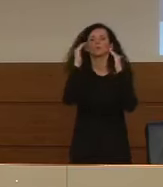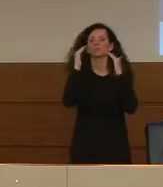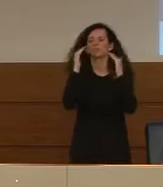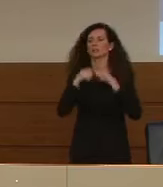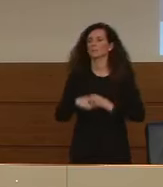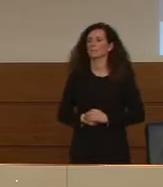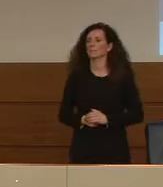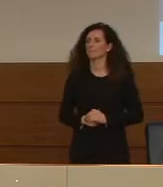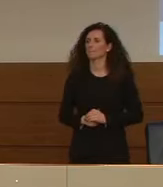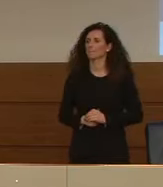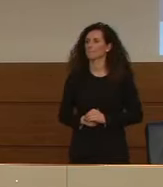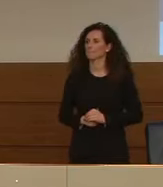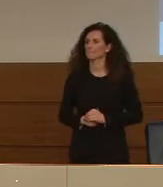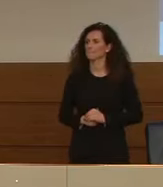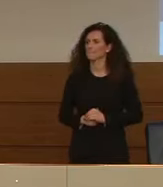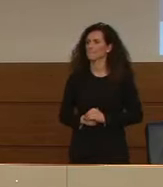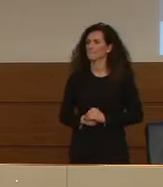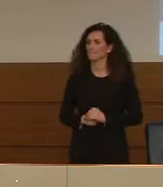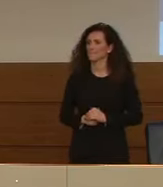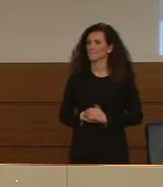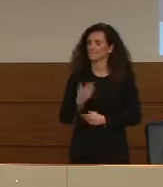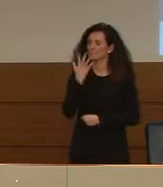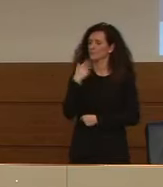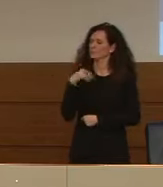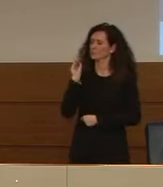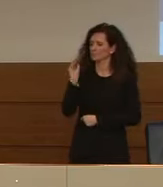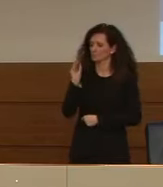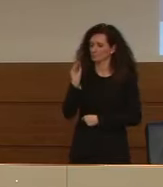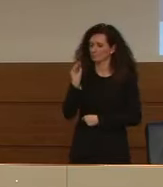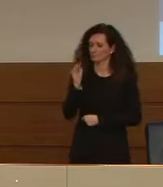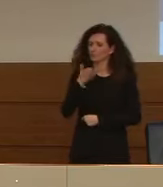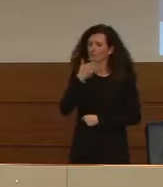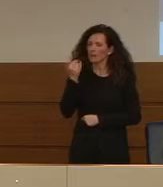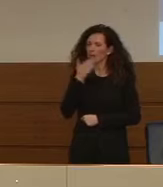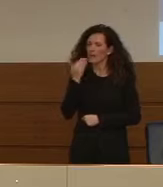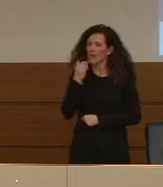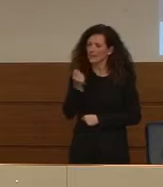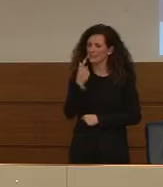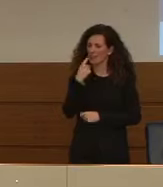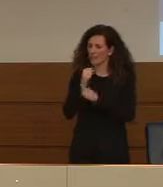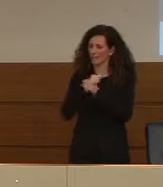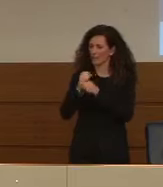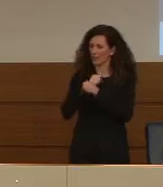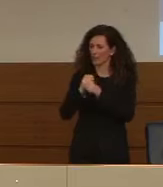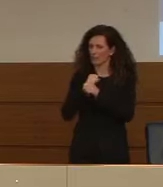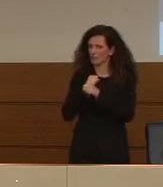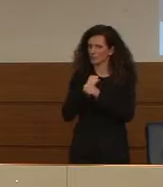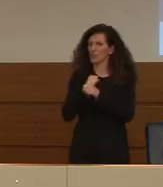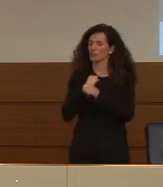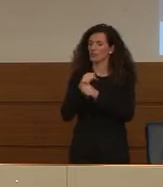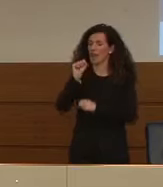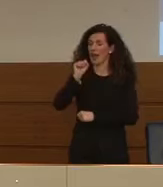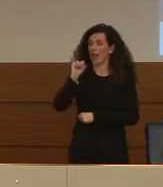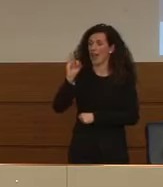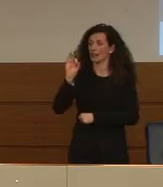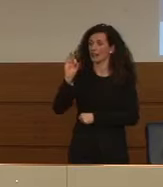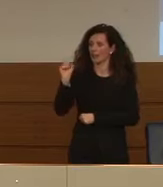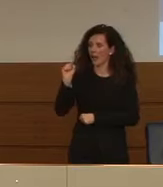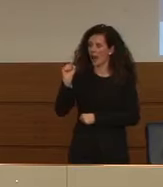Buonasera, volevo fare una domanda riguardo alla carenza di farmaci che è stata denunciata anche da AIFA.